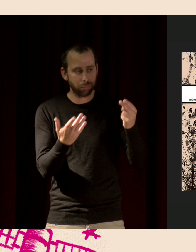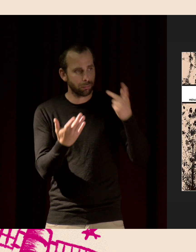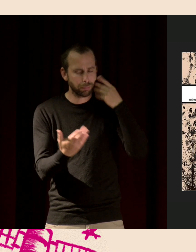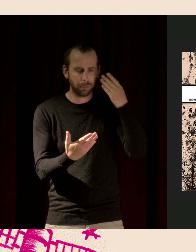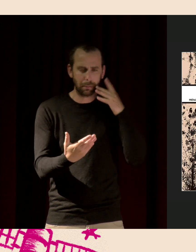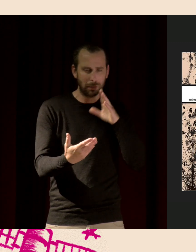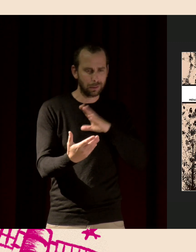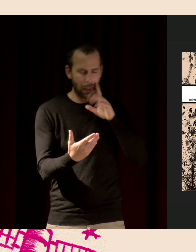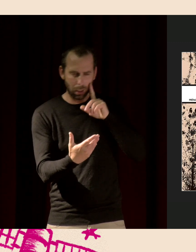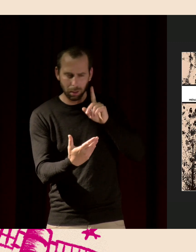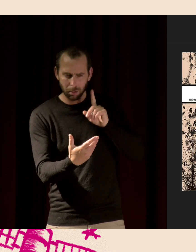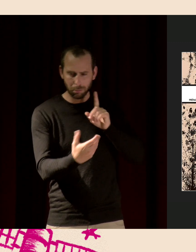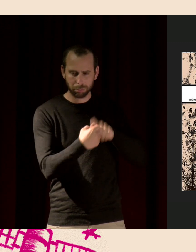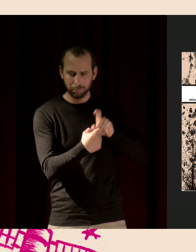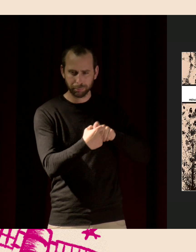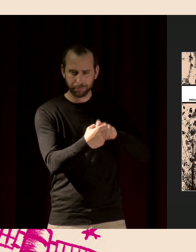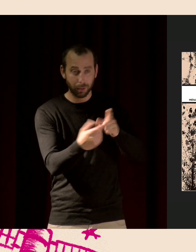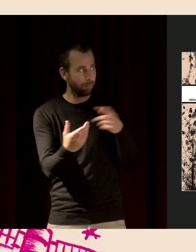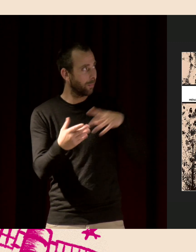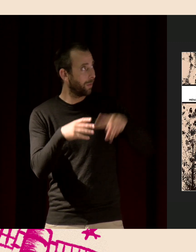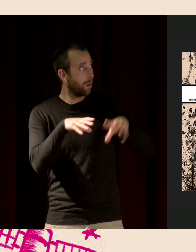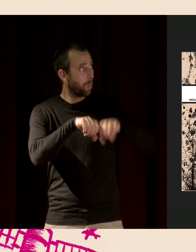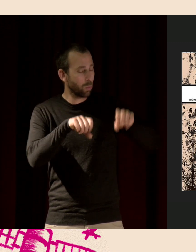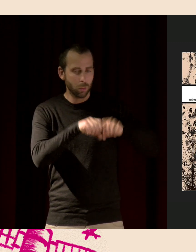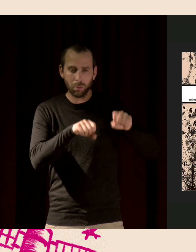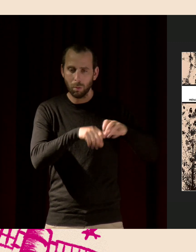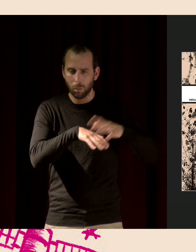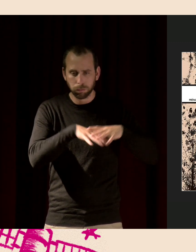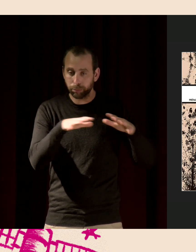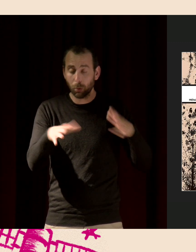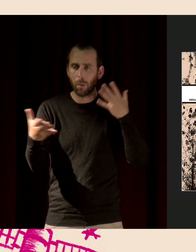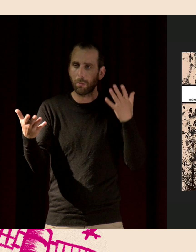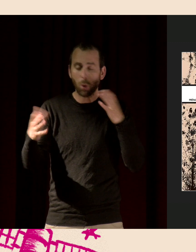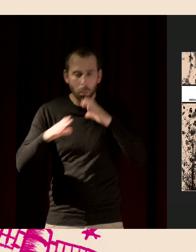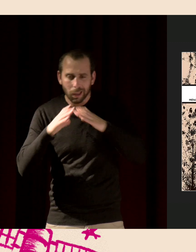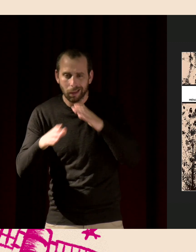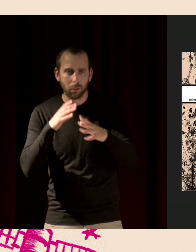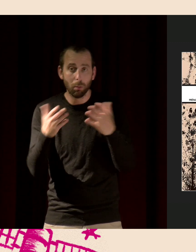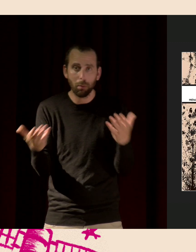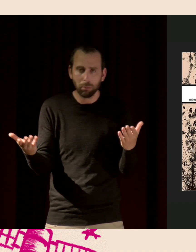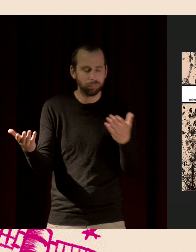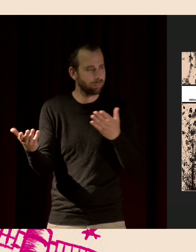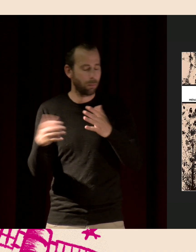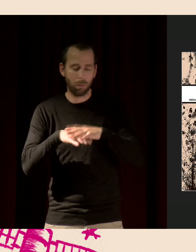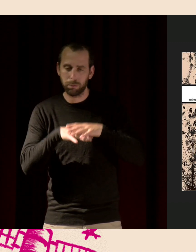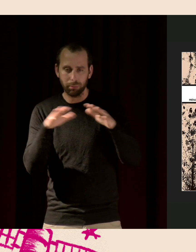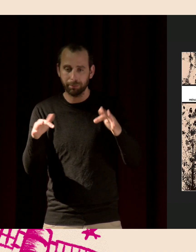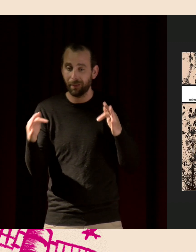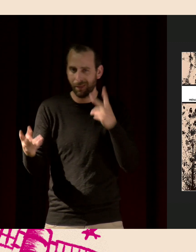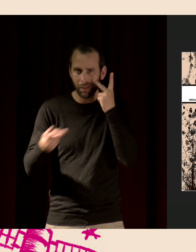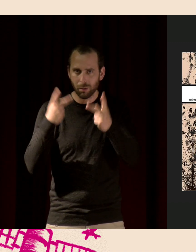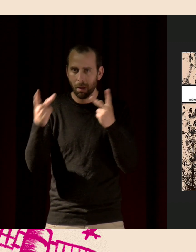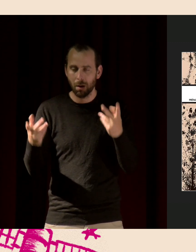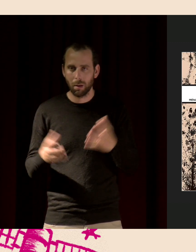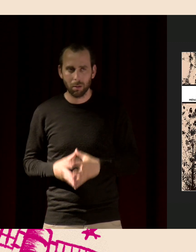on s'aperçoit qu'il y a énormément de productions, de communications, si vous voulez, autour du visuel. C'est-à que l'on écrit, vous